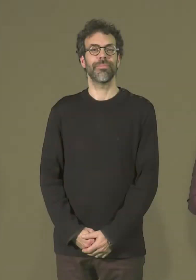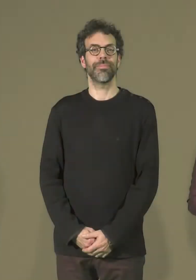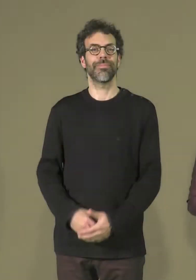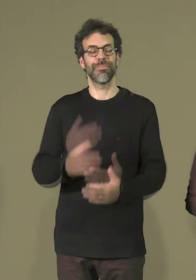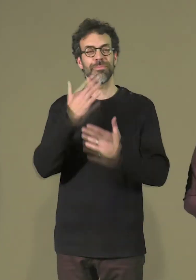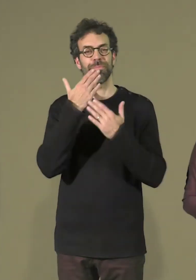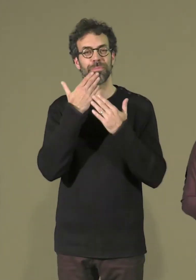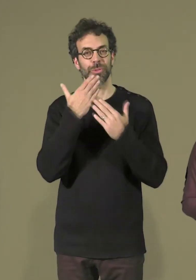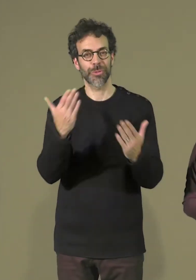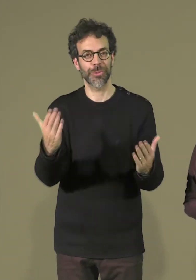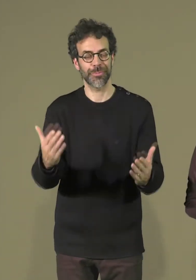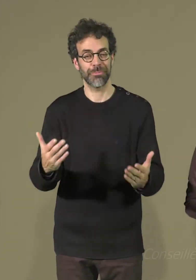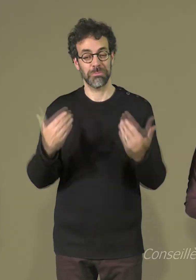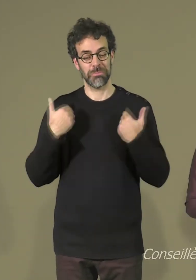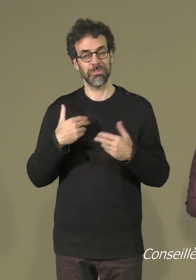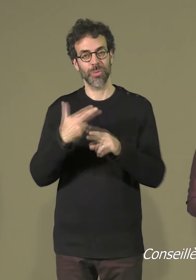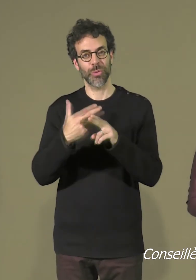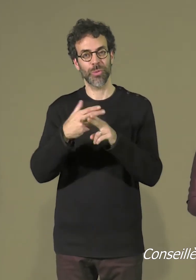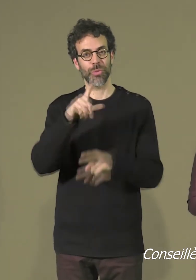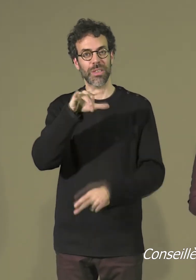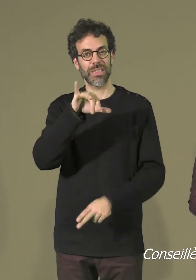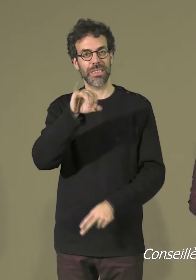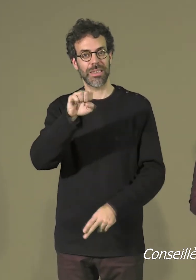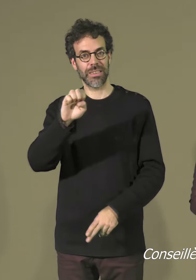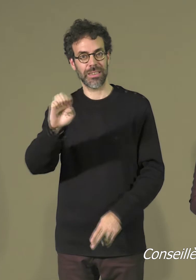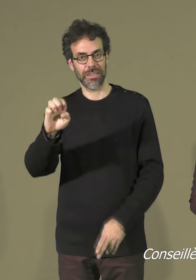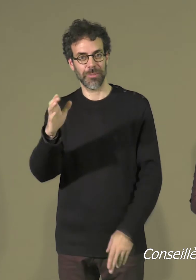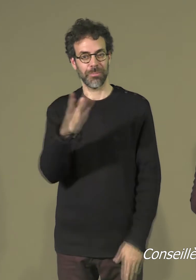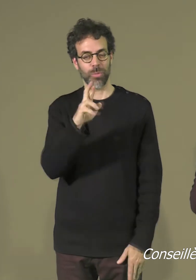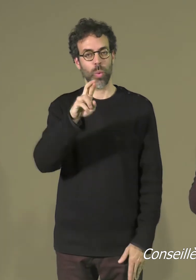Bonjour, je m'appelle Lise Rousse,